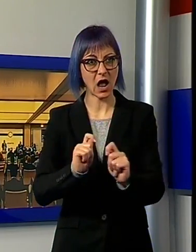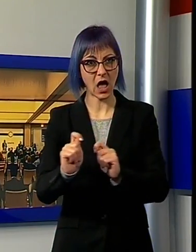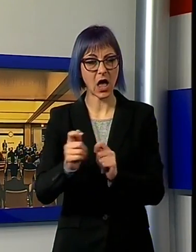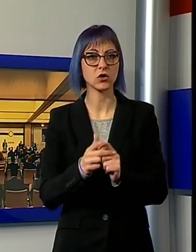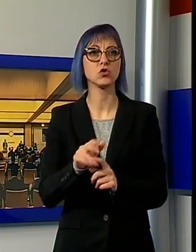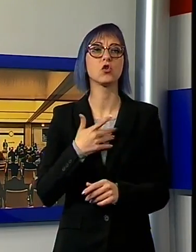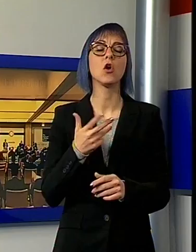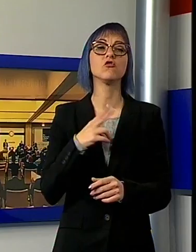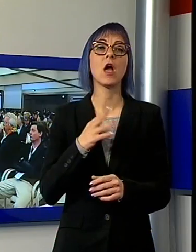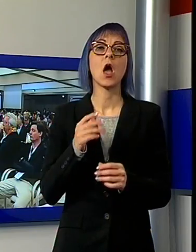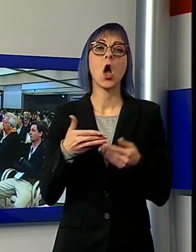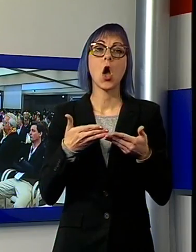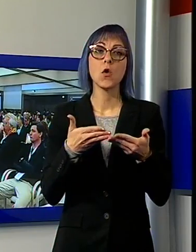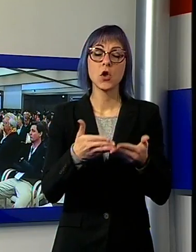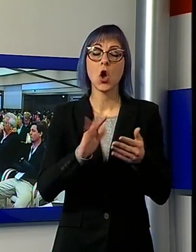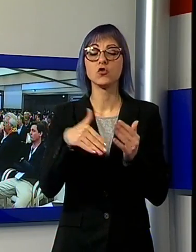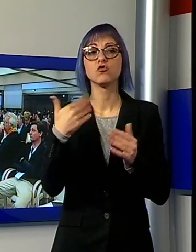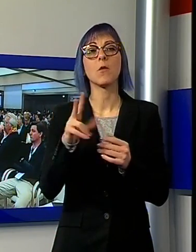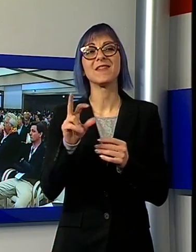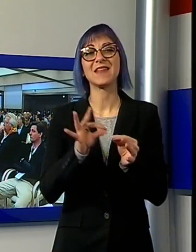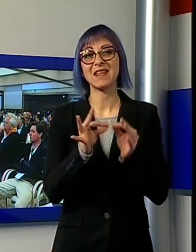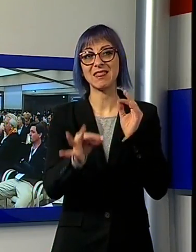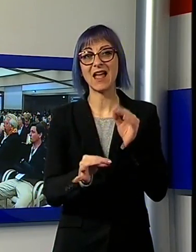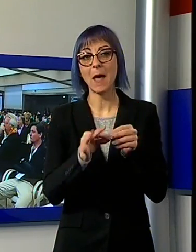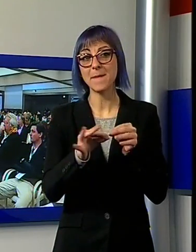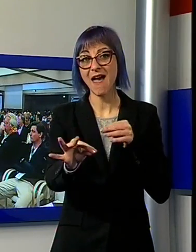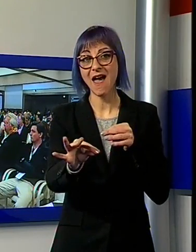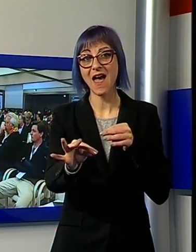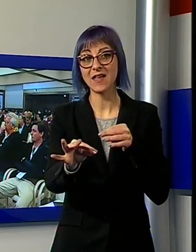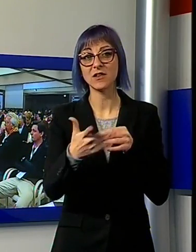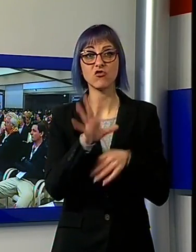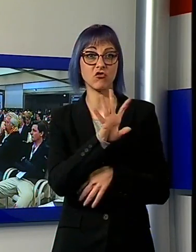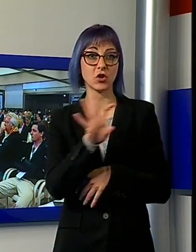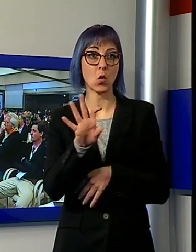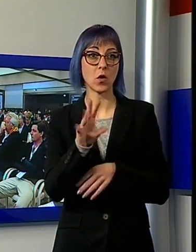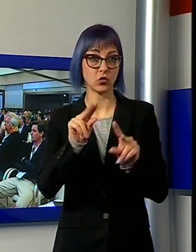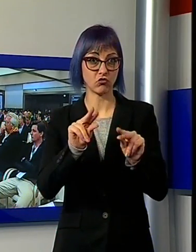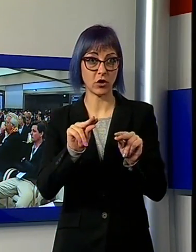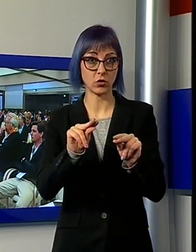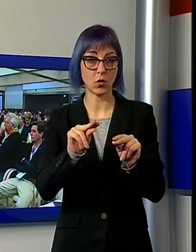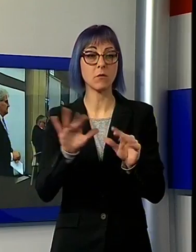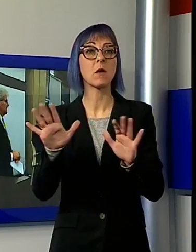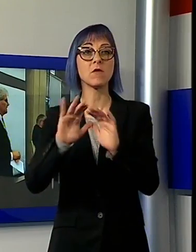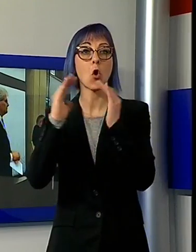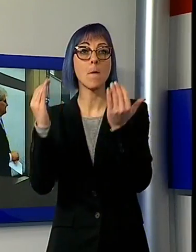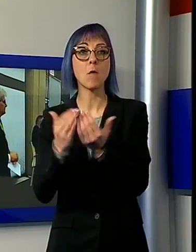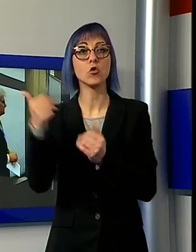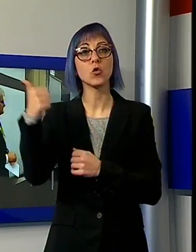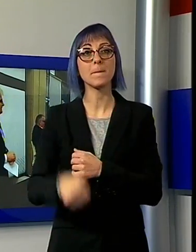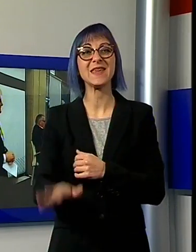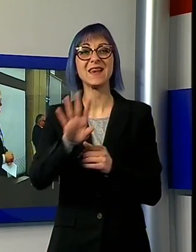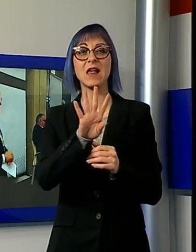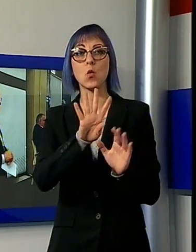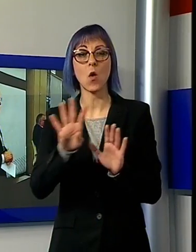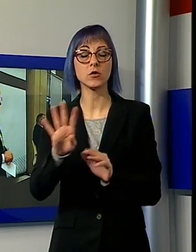metri di nuova costruzione che conta circa 400 unità a livello globale. Nel mondo però sono oltre 1.400, quelli con una vita